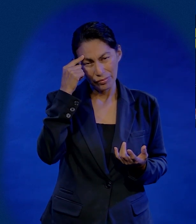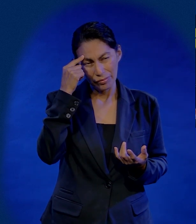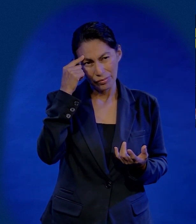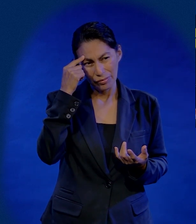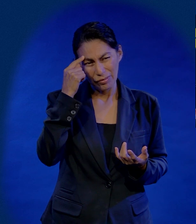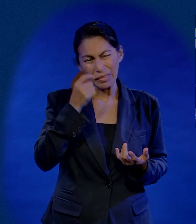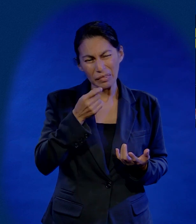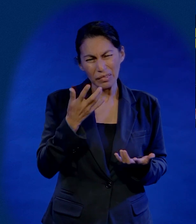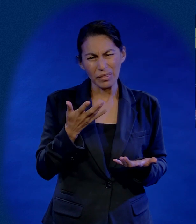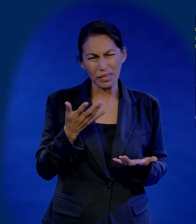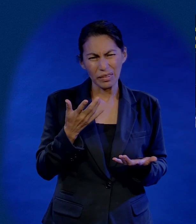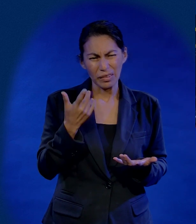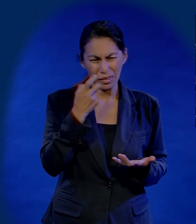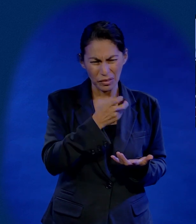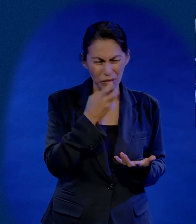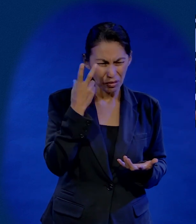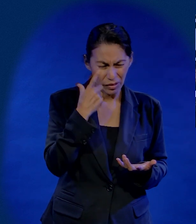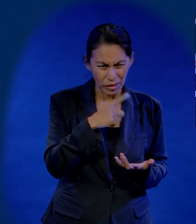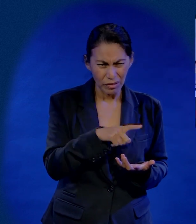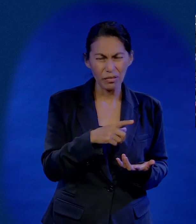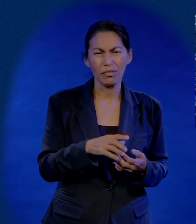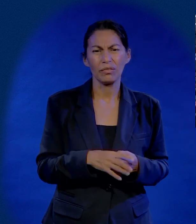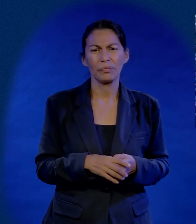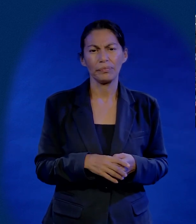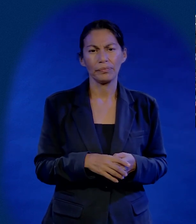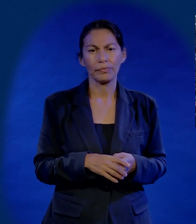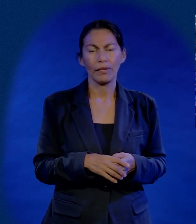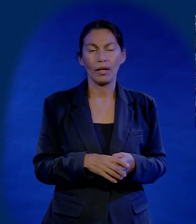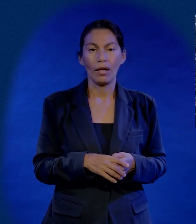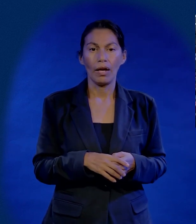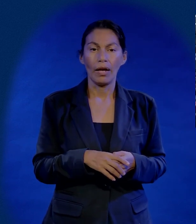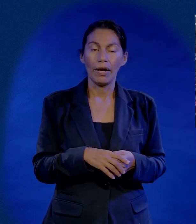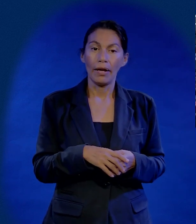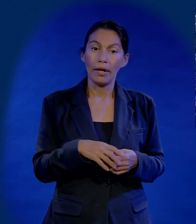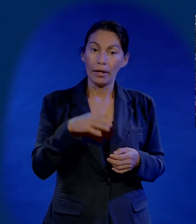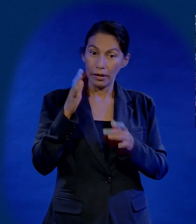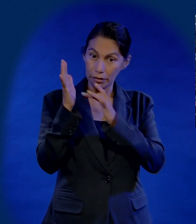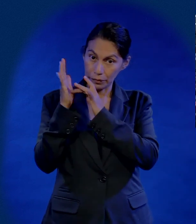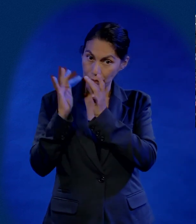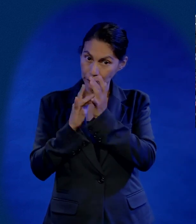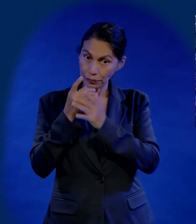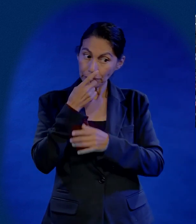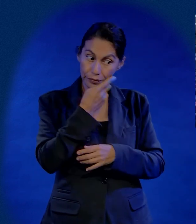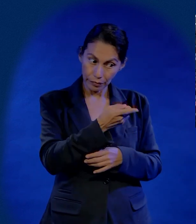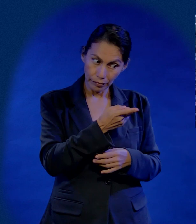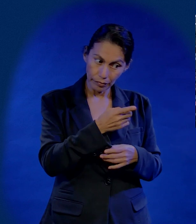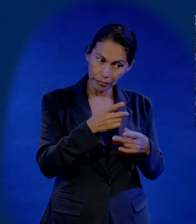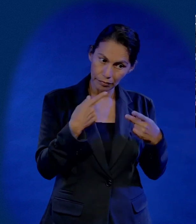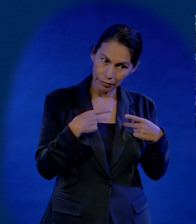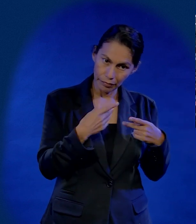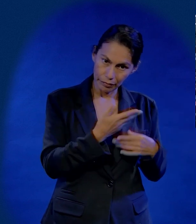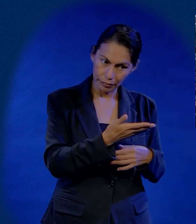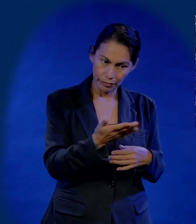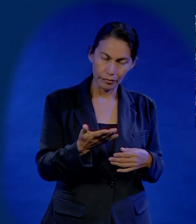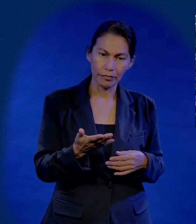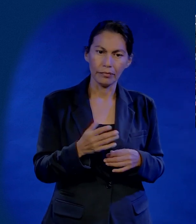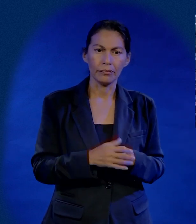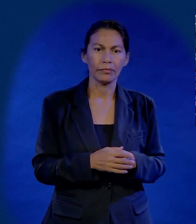Dándole vuelta a ese versículo, decía, ¡ay, qué cosa tan fea dijo Jesús! Lo que le estaba diciendo a ese grupo de personas es, miren,